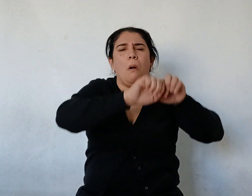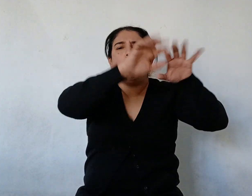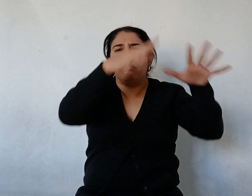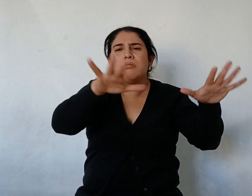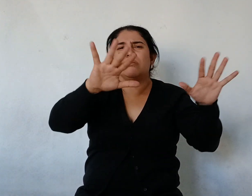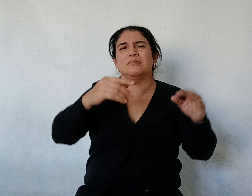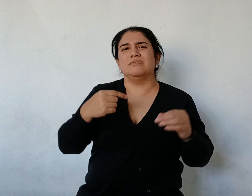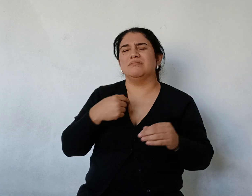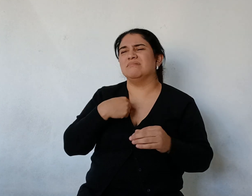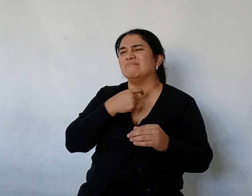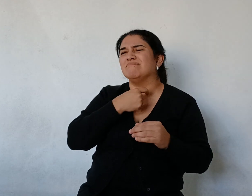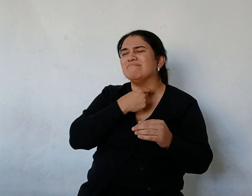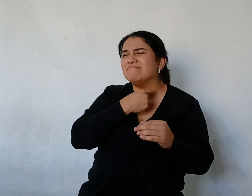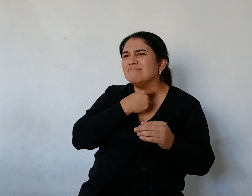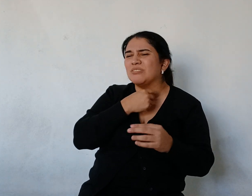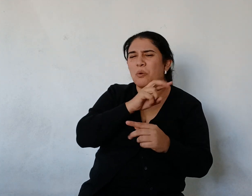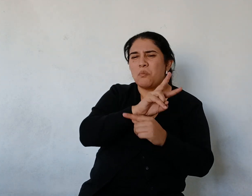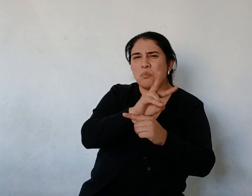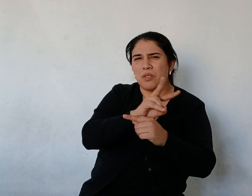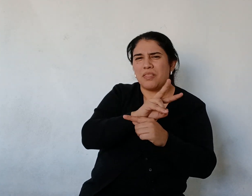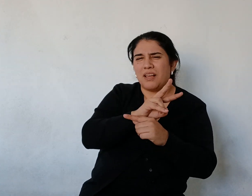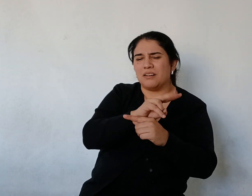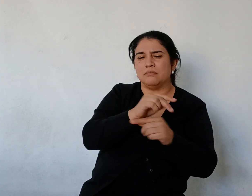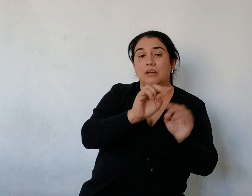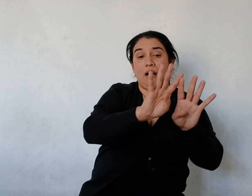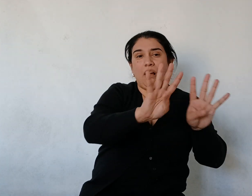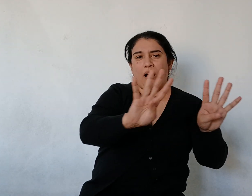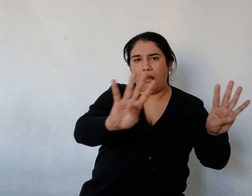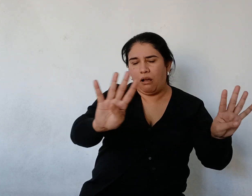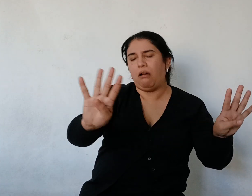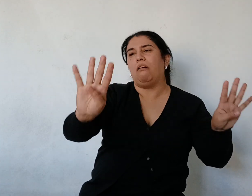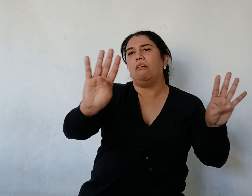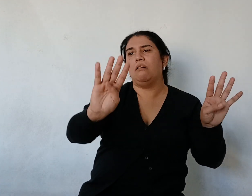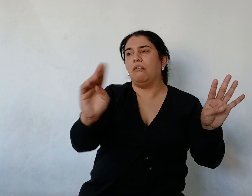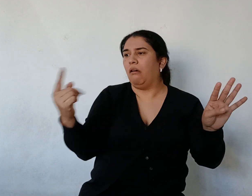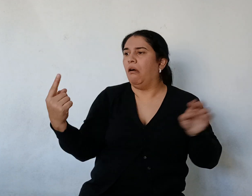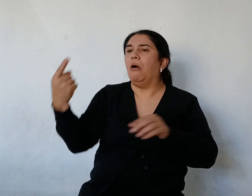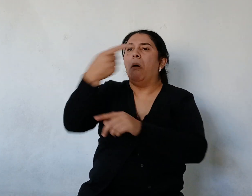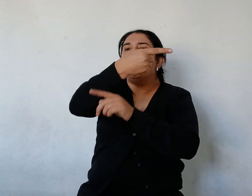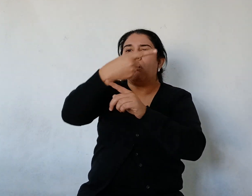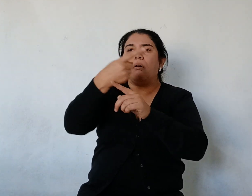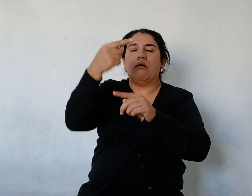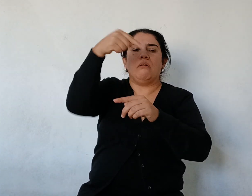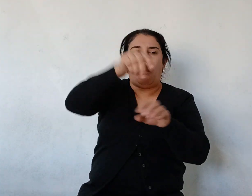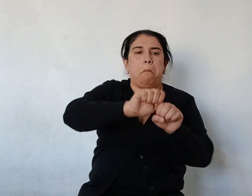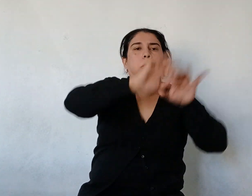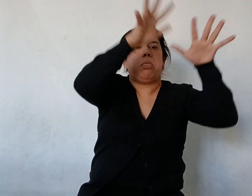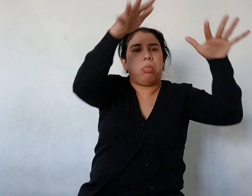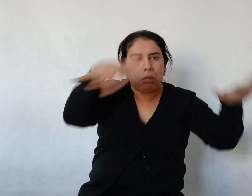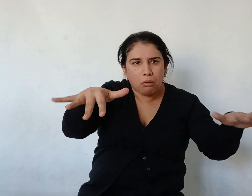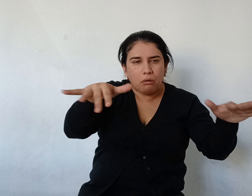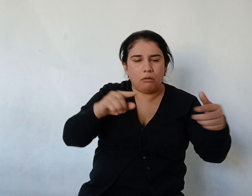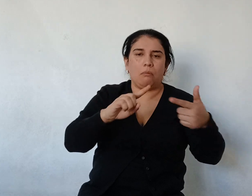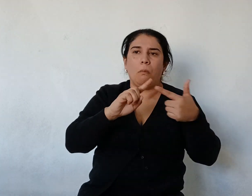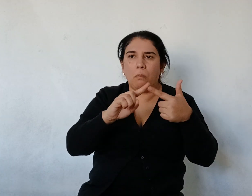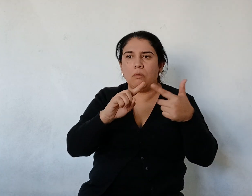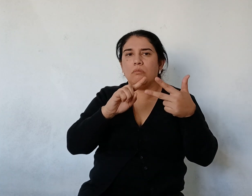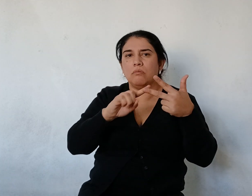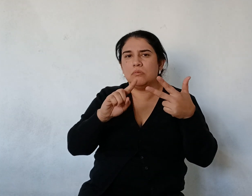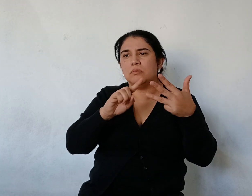pique Hicimos otro y lo echó también a pique Los peces se han ido Y